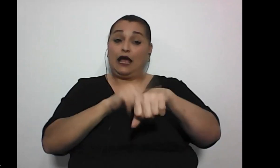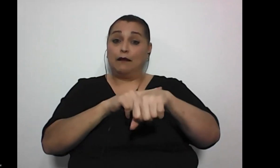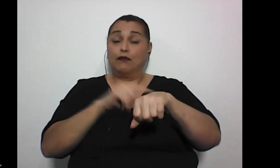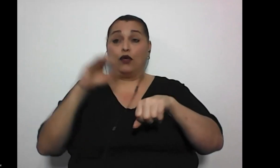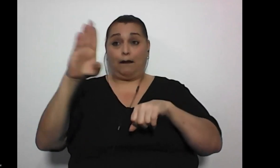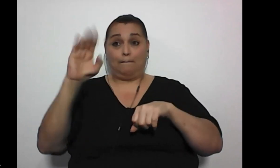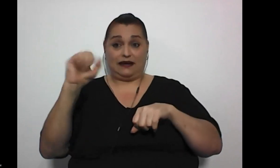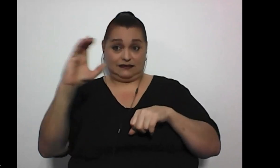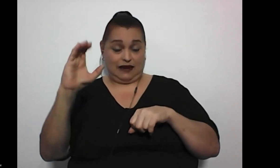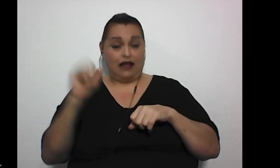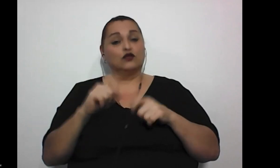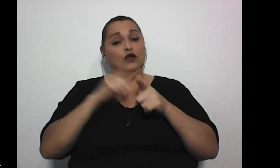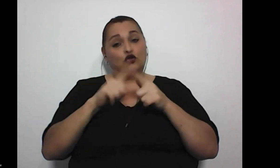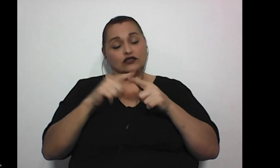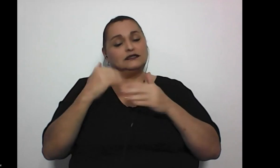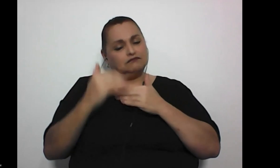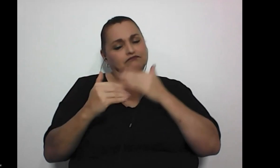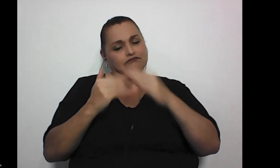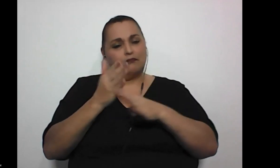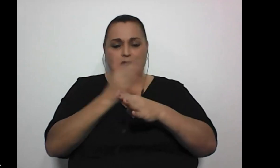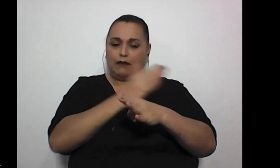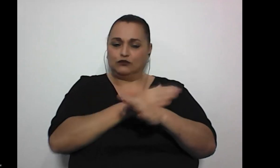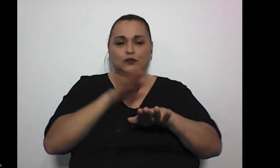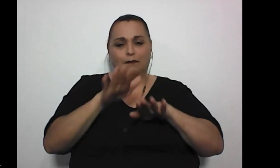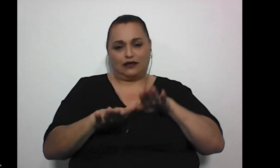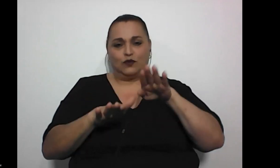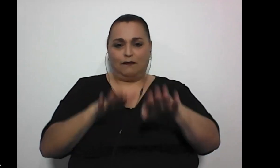Entonces, pues ahí vamos paso a paso.